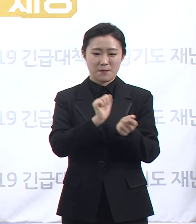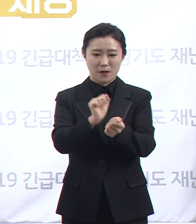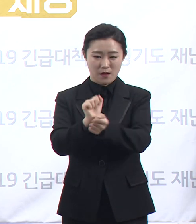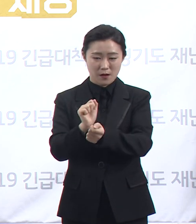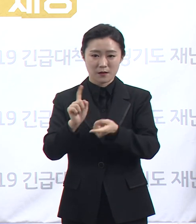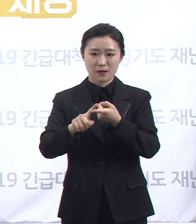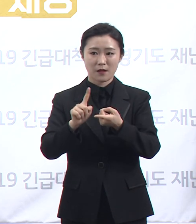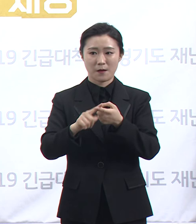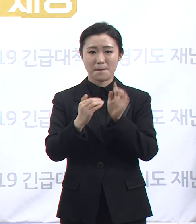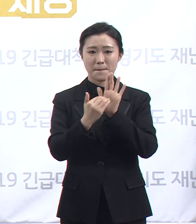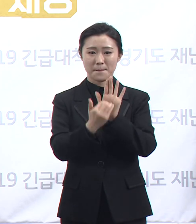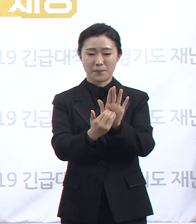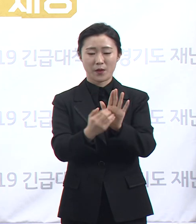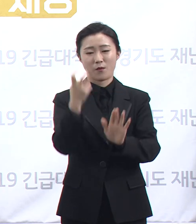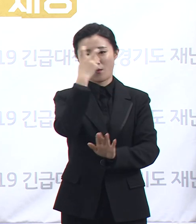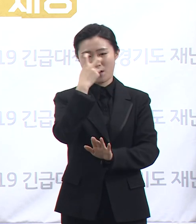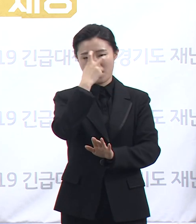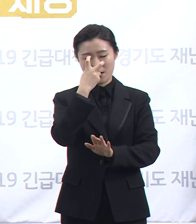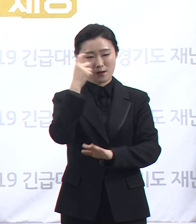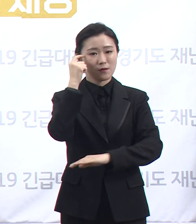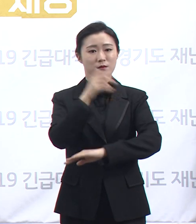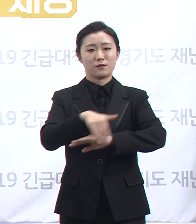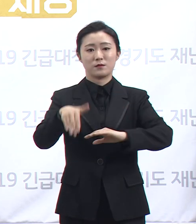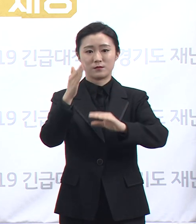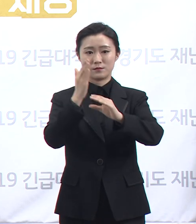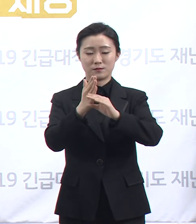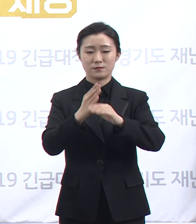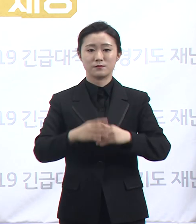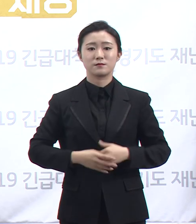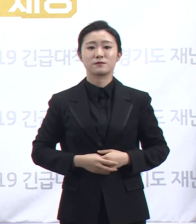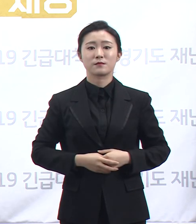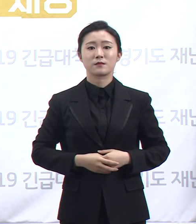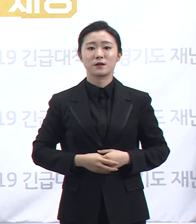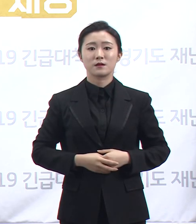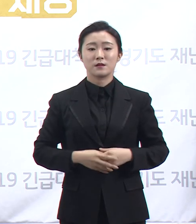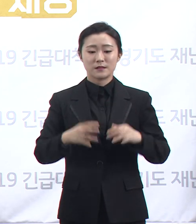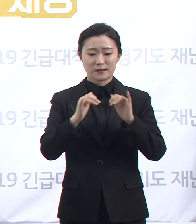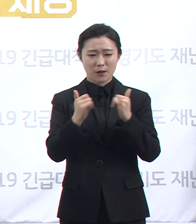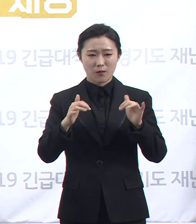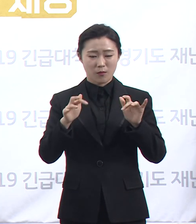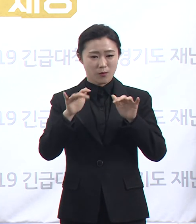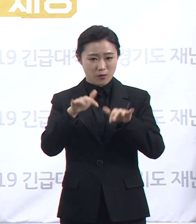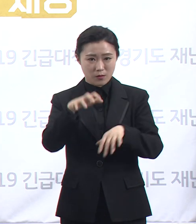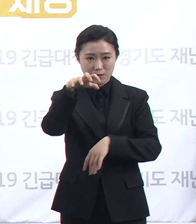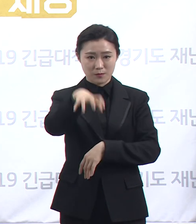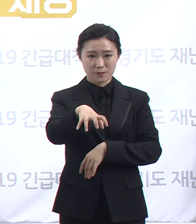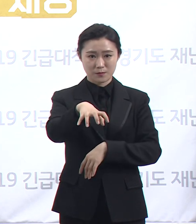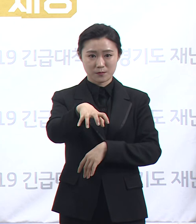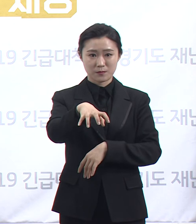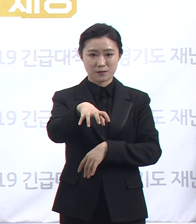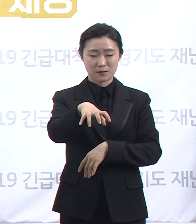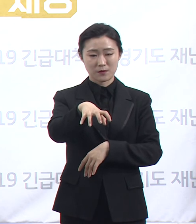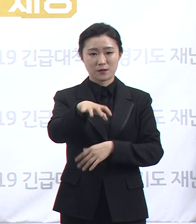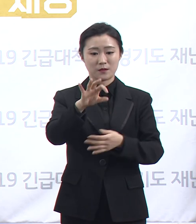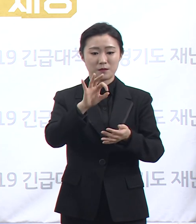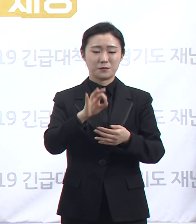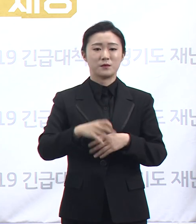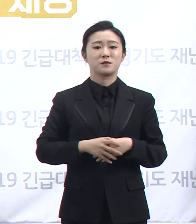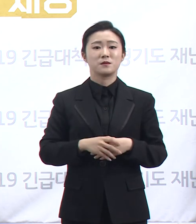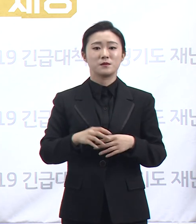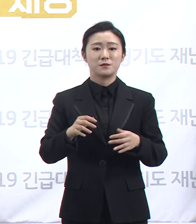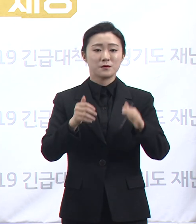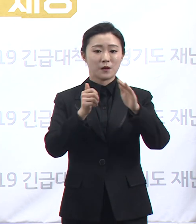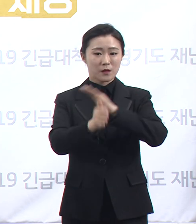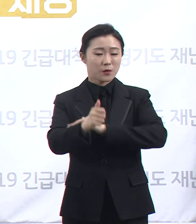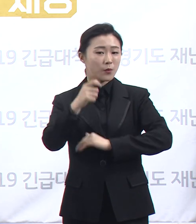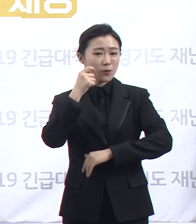예정입니다. 다중이용업소 운영자와 이용자 모두 불편함과 어려움이 있으시겠지만 국가적 위기